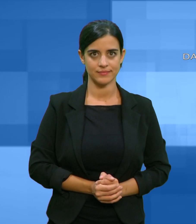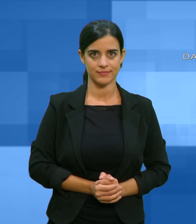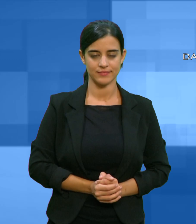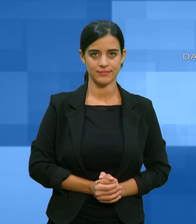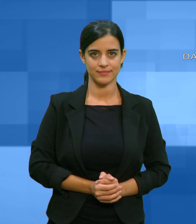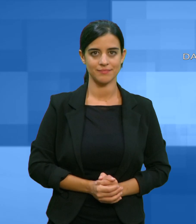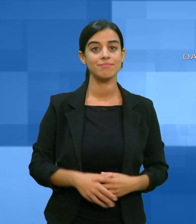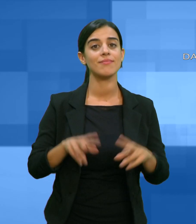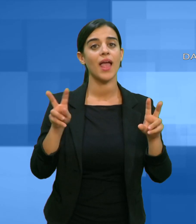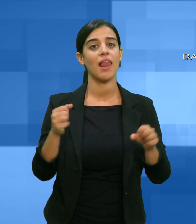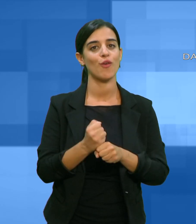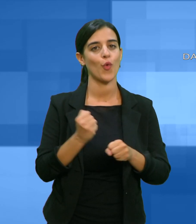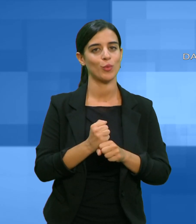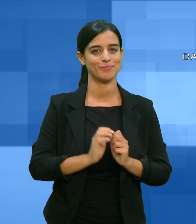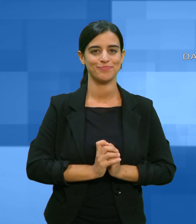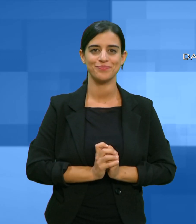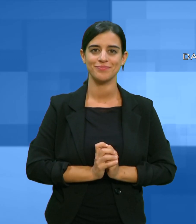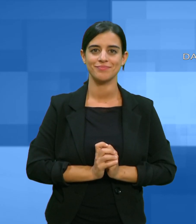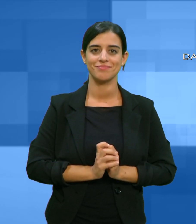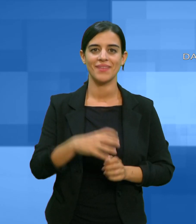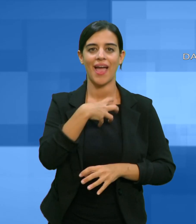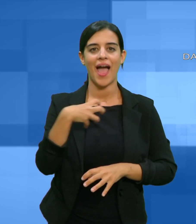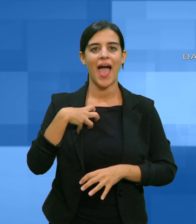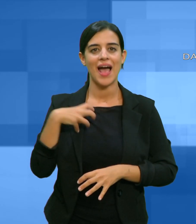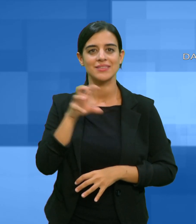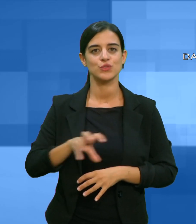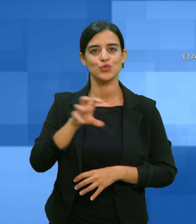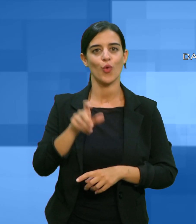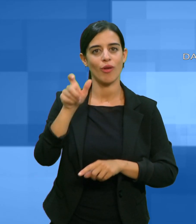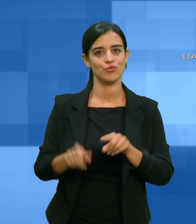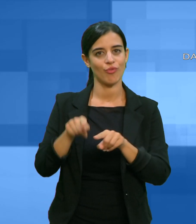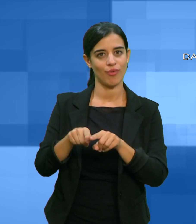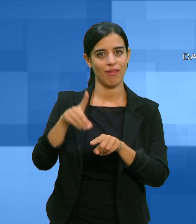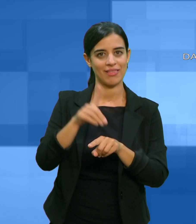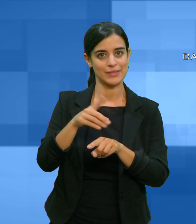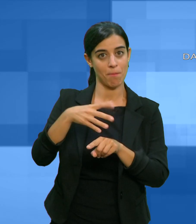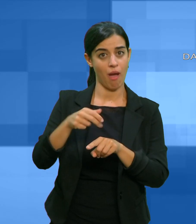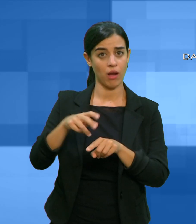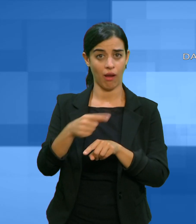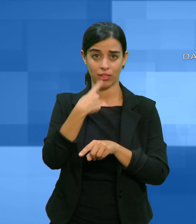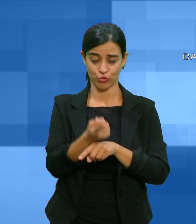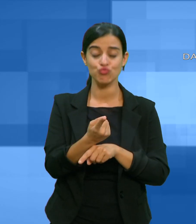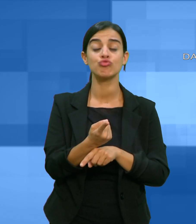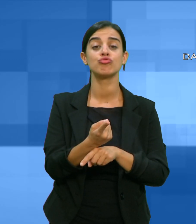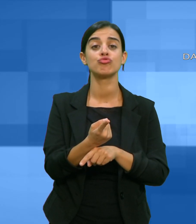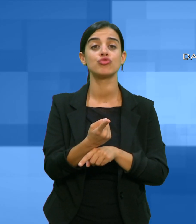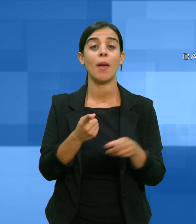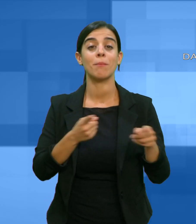Lavoro Assessore regionale Desiree Manca oltre 150 milioni di euro in sei